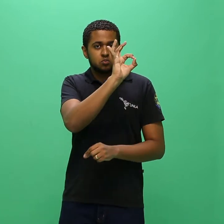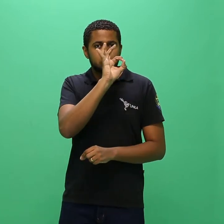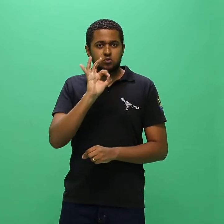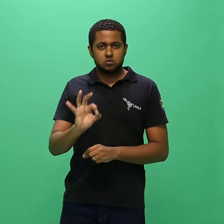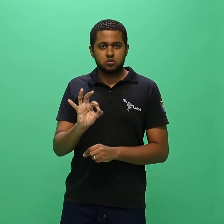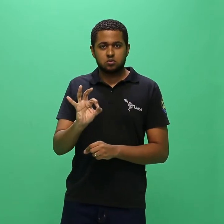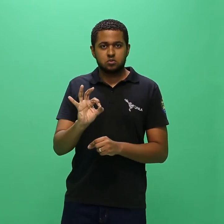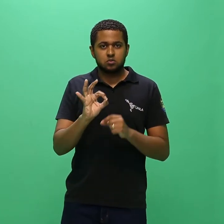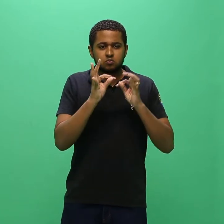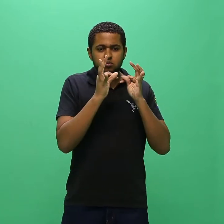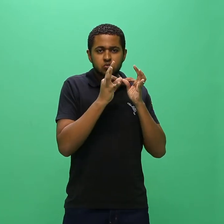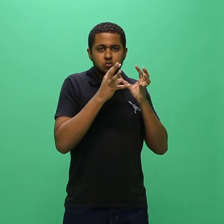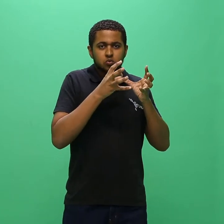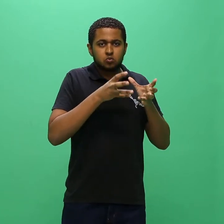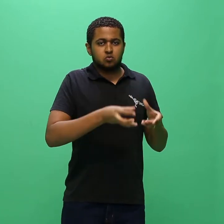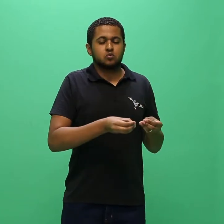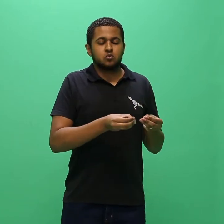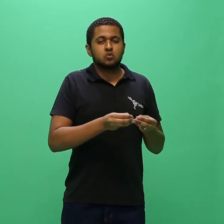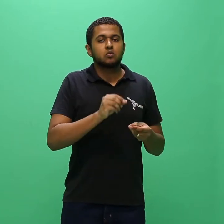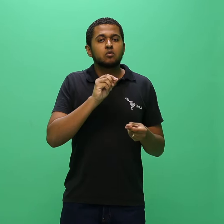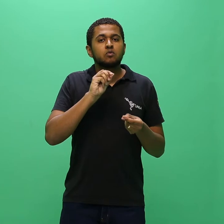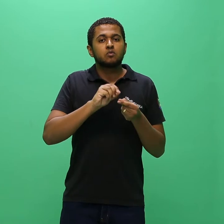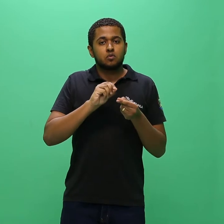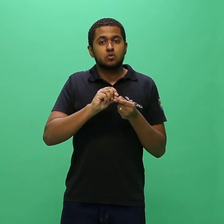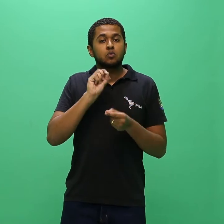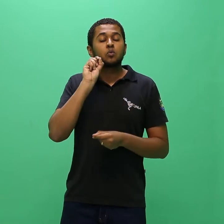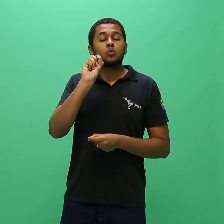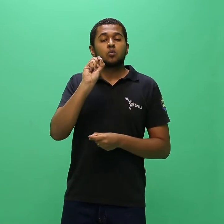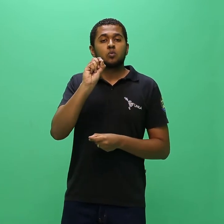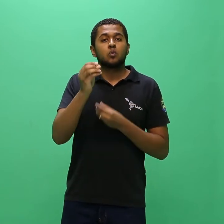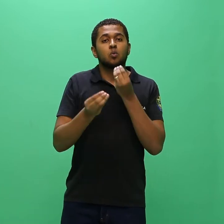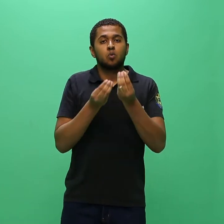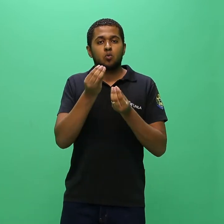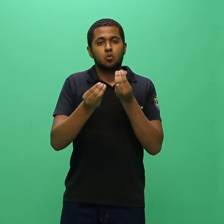horária do curso, multiplicando-se o resultado por 100.